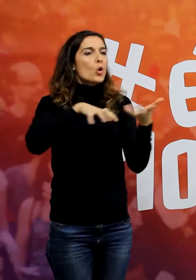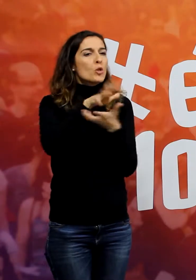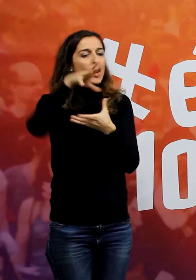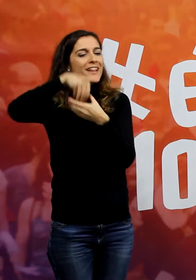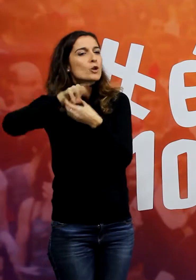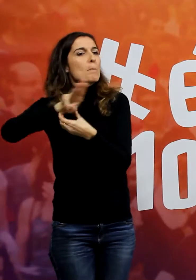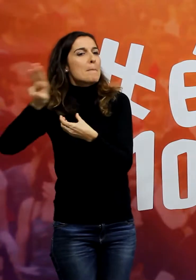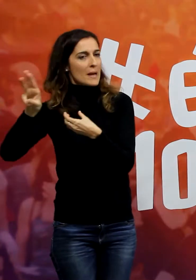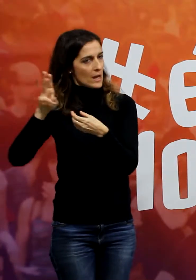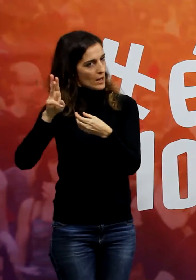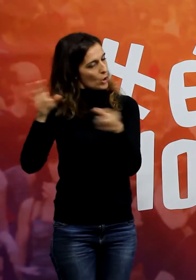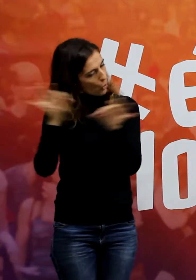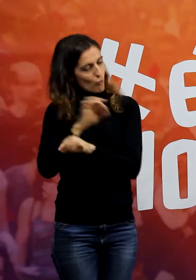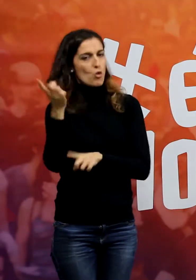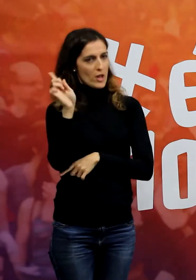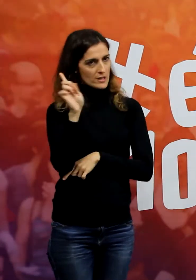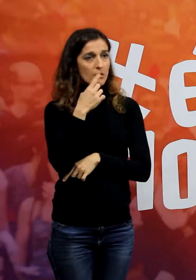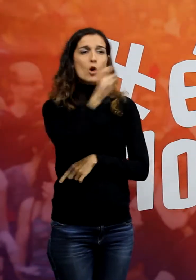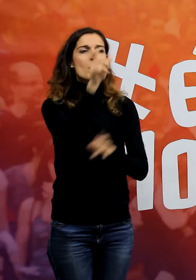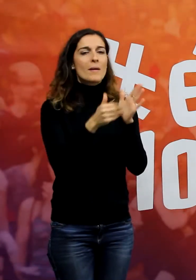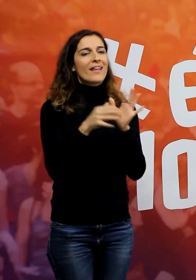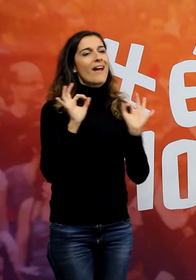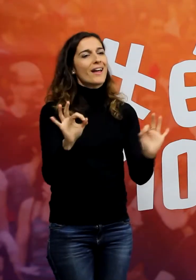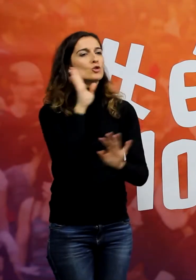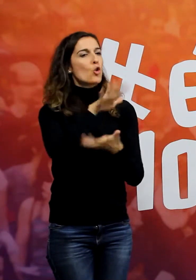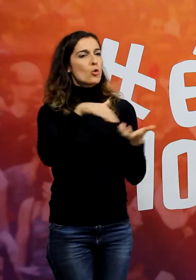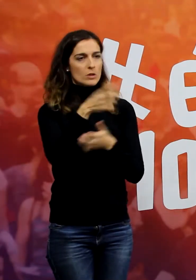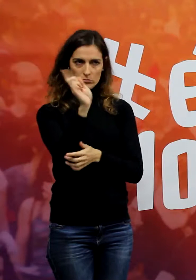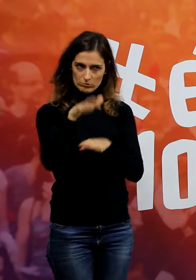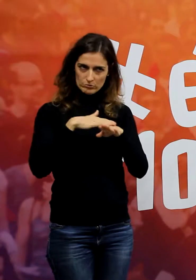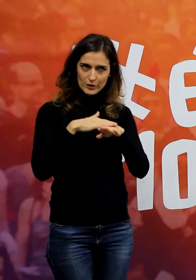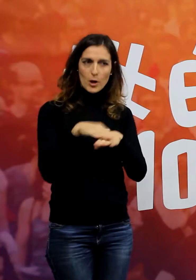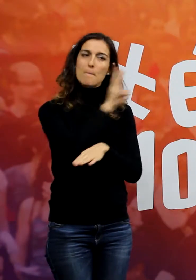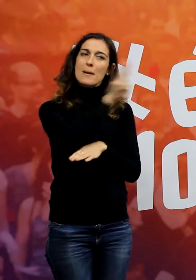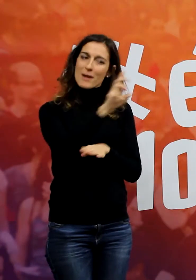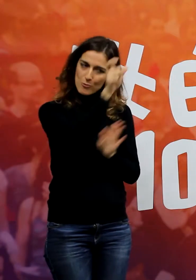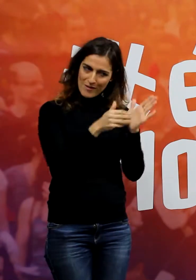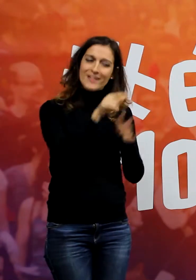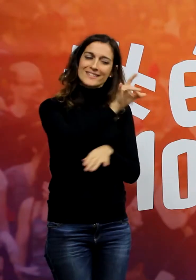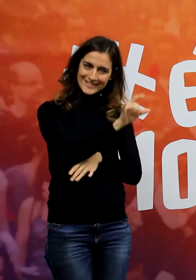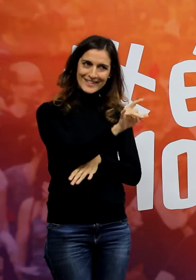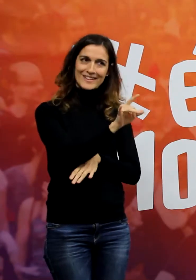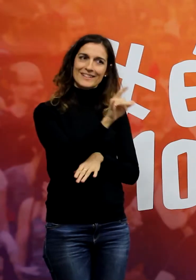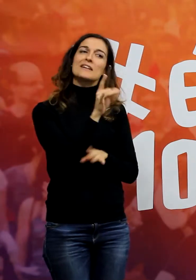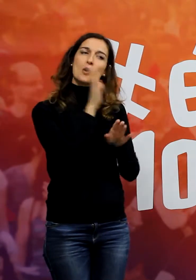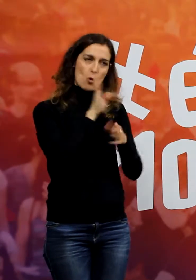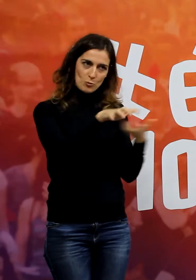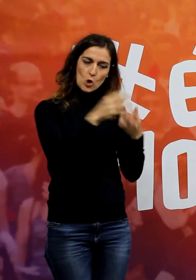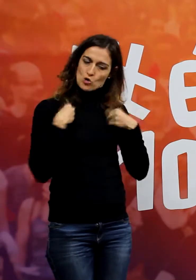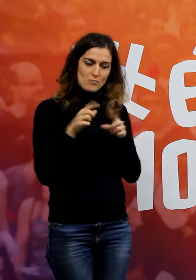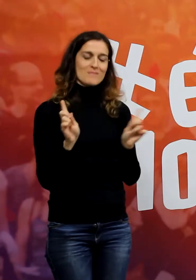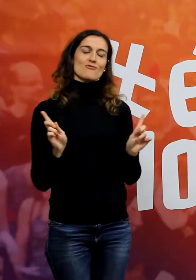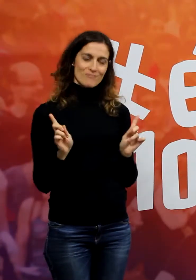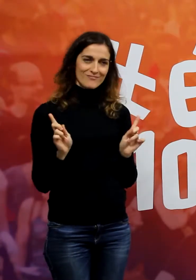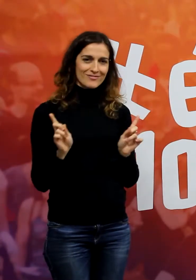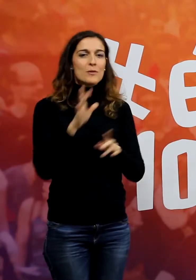No confondre'n. Quan diuen, és que la comunitat valenciana és corrupta, diu, no, el PP valencià no, no és el mateix, eh? No. Però